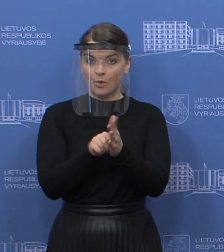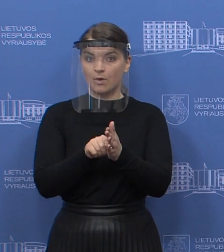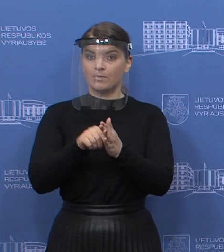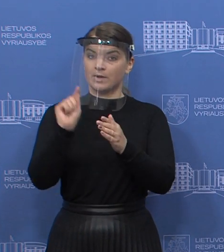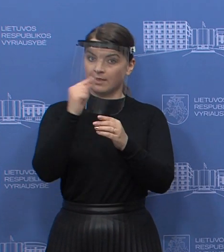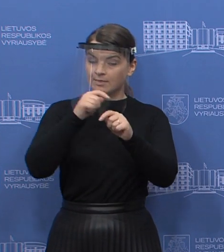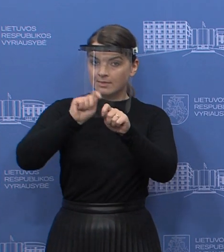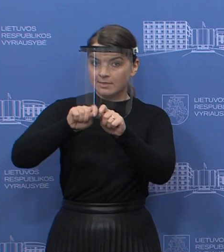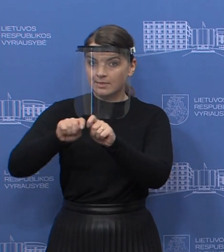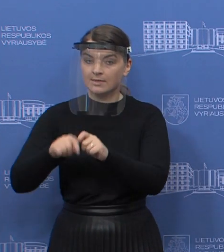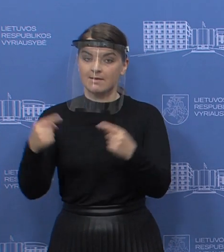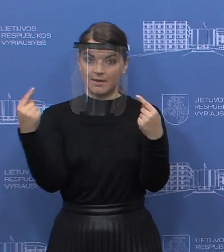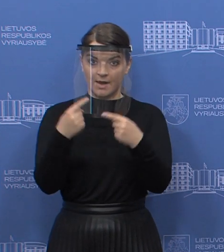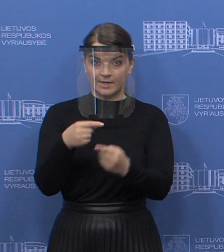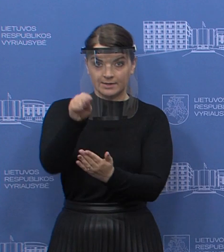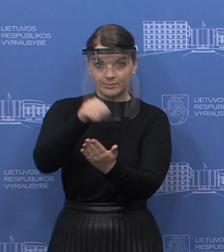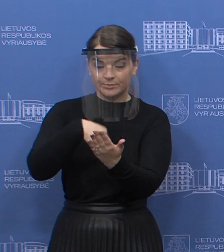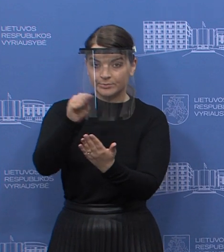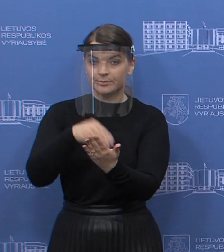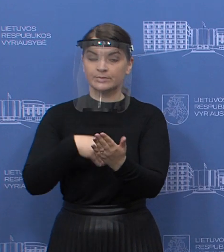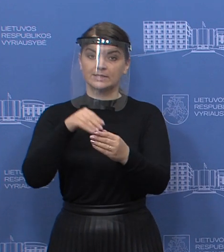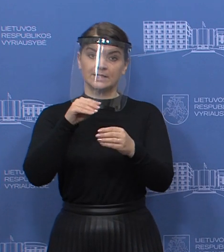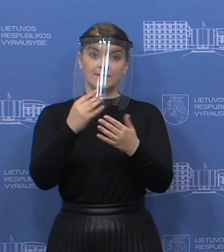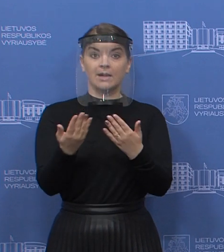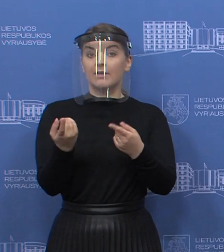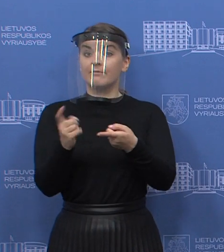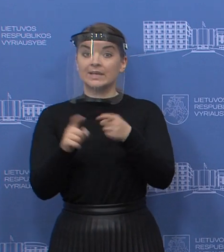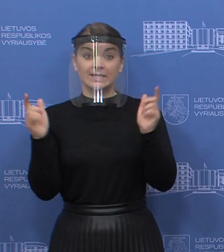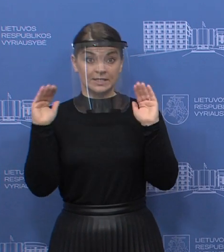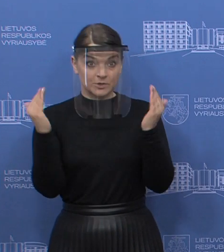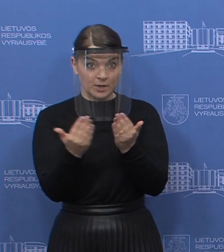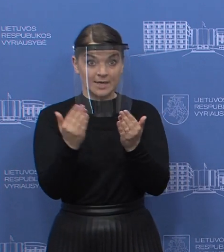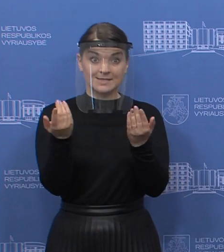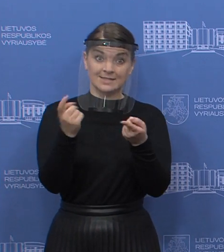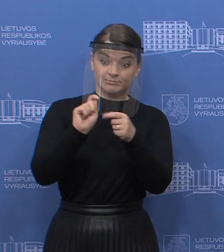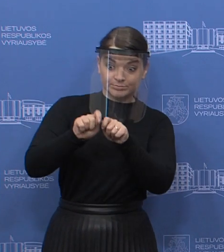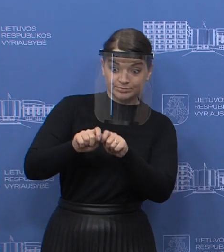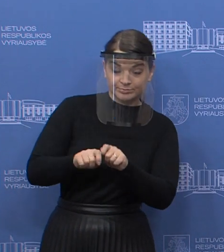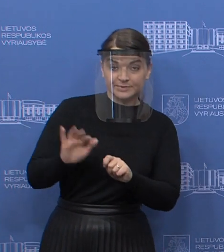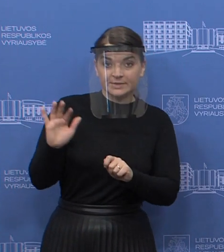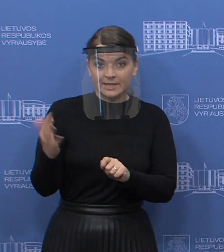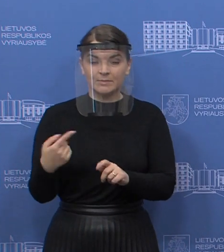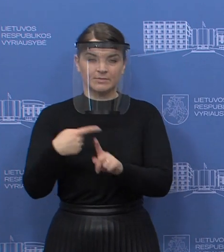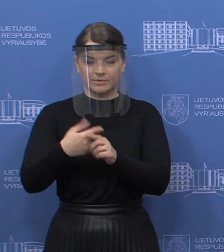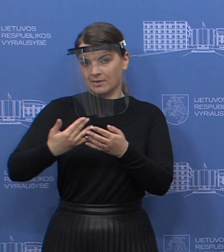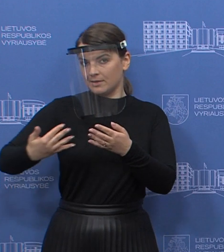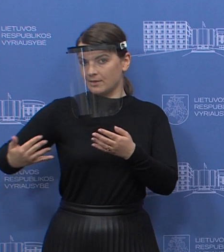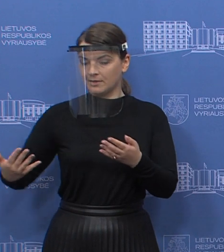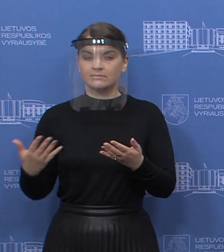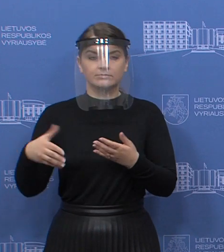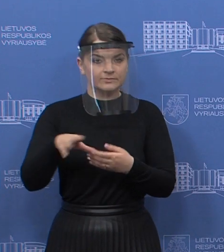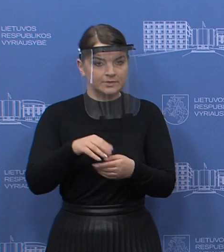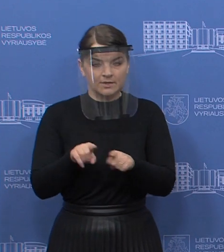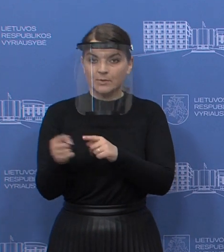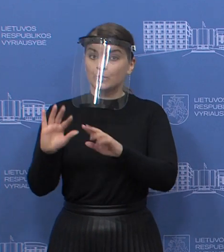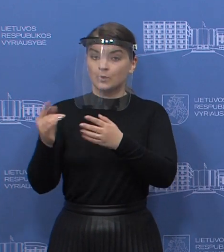testavimas, anketavimas, patikrinimai ar laikomas izoliacijos ir karantino režimo ir taip toliau. Visas